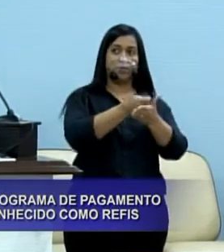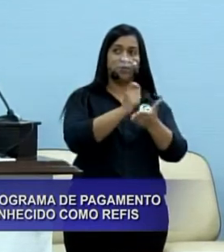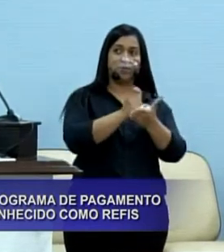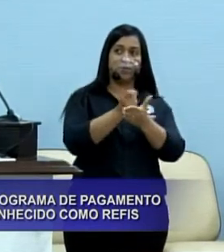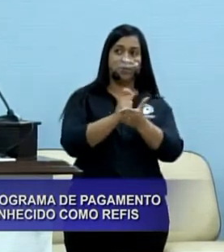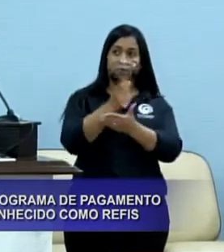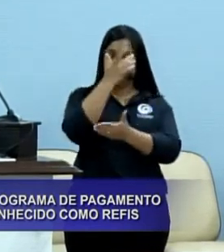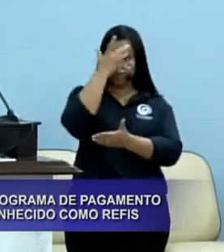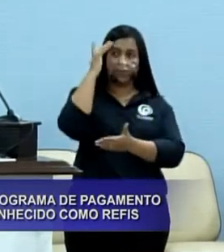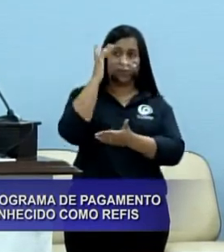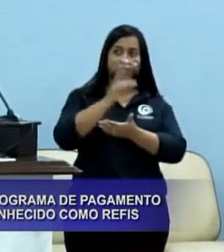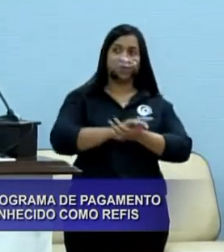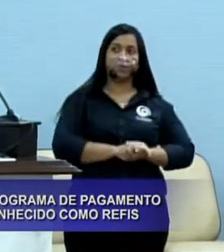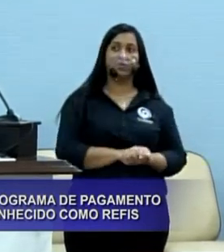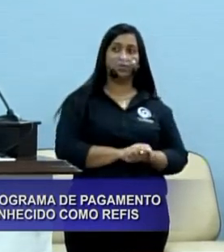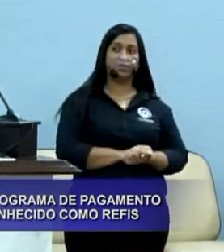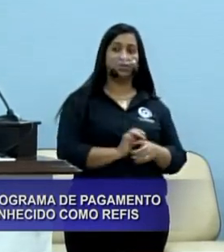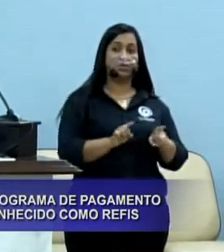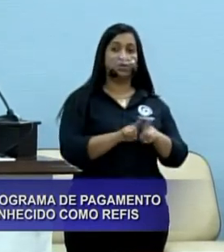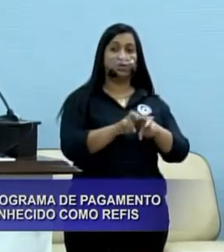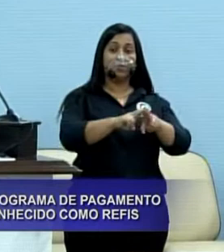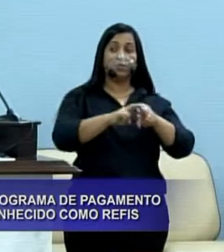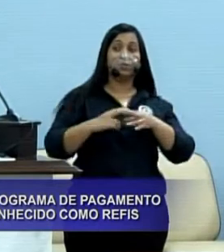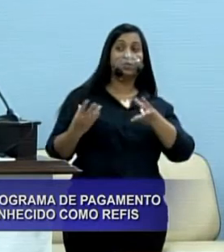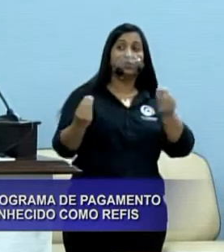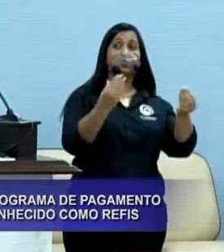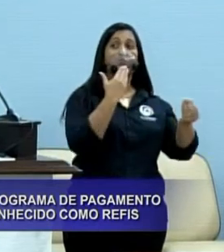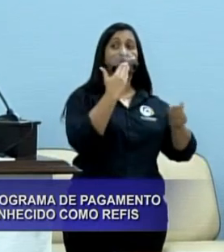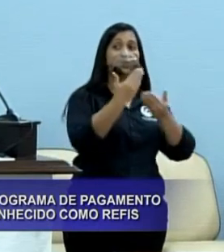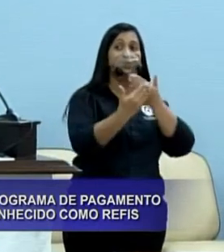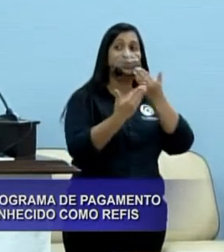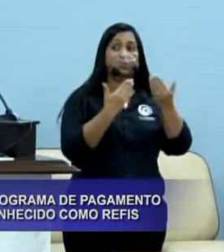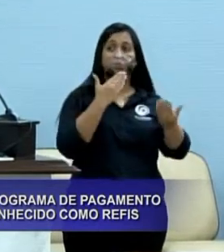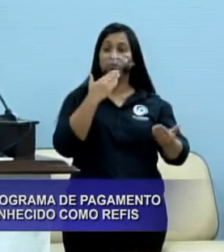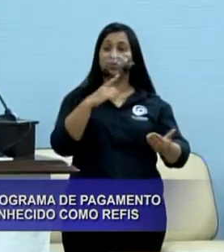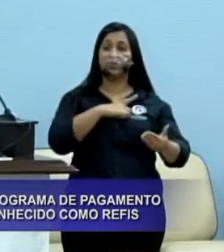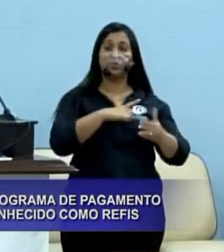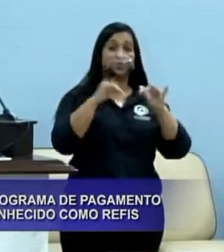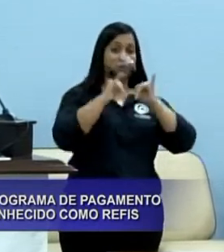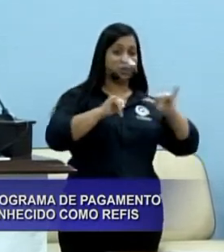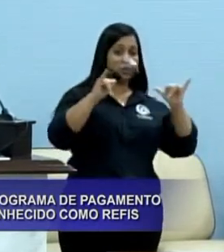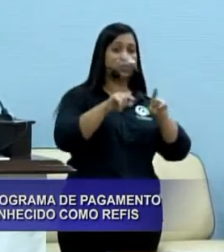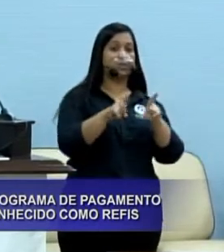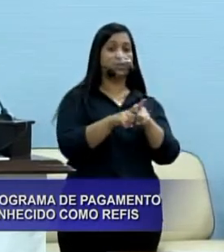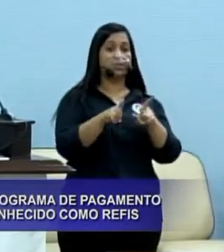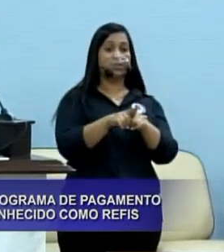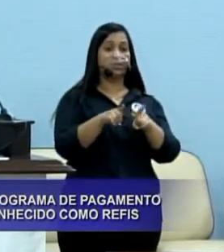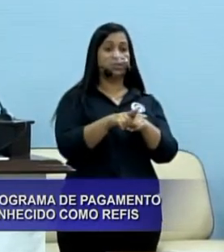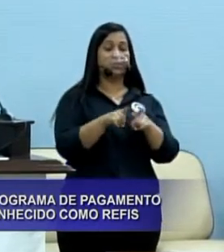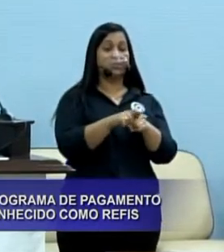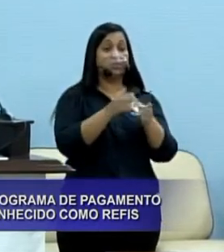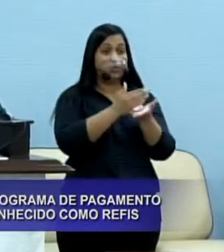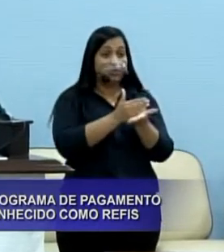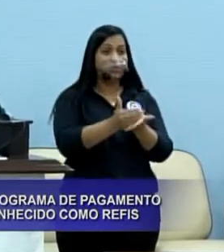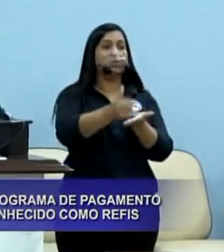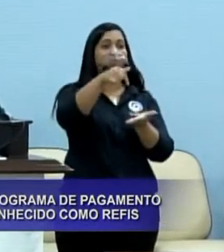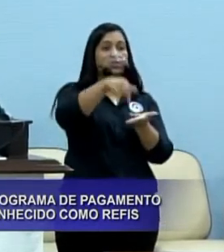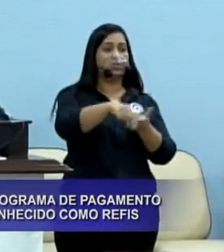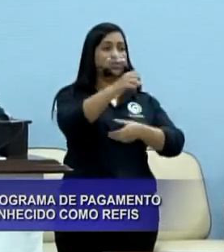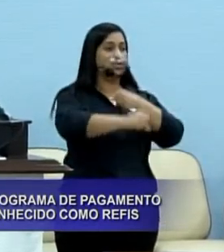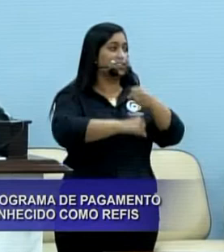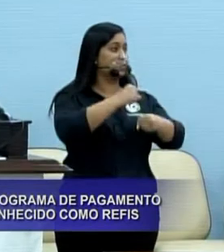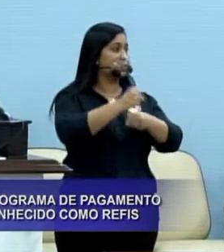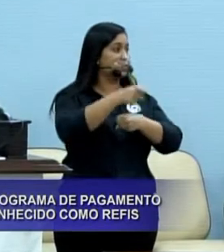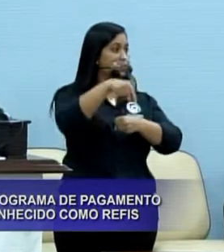tendo em vista a grande demanda que eu tive tanto durante a campanha quanto desde que iniciamos aqui esse ano